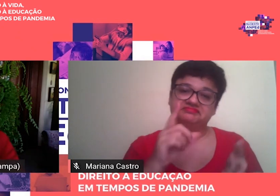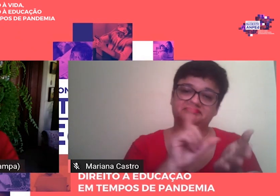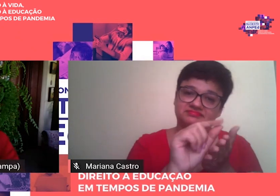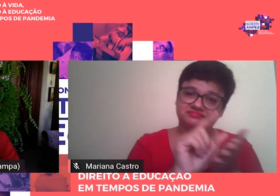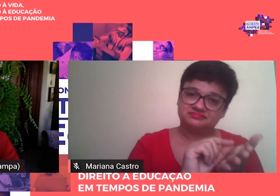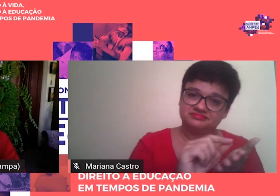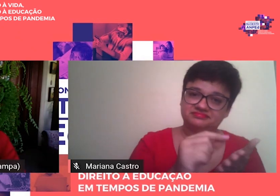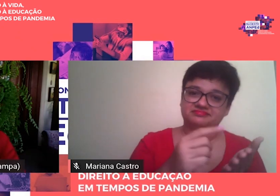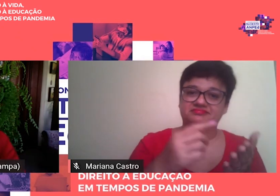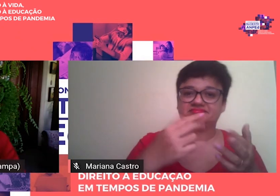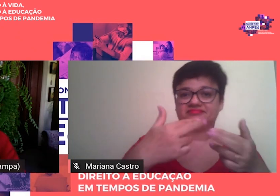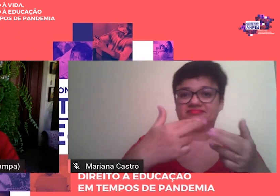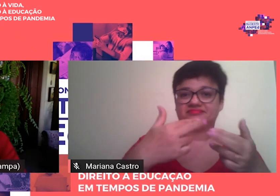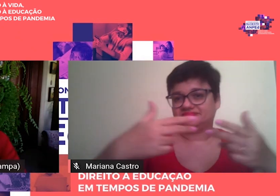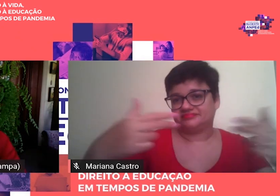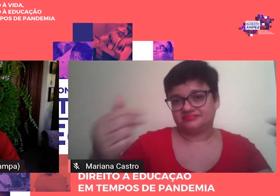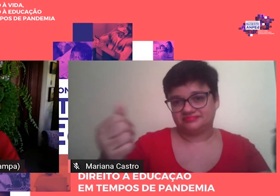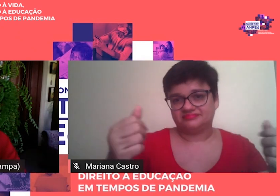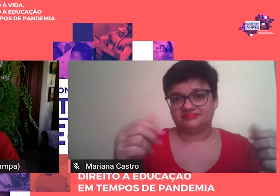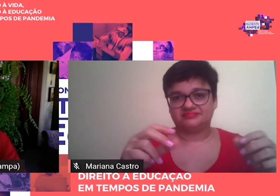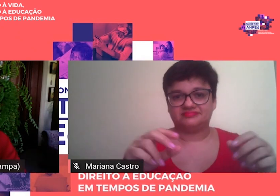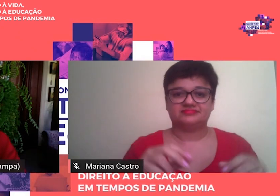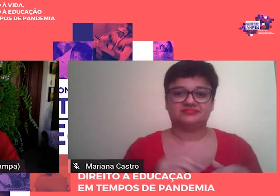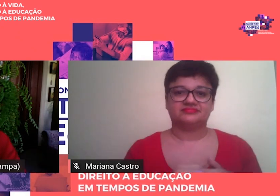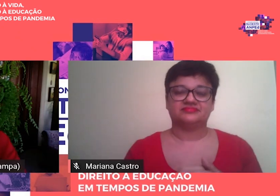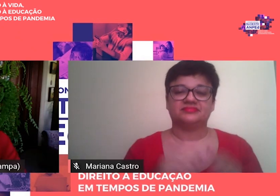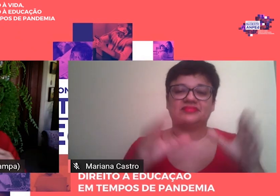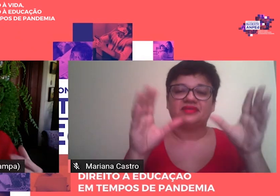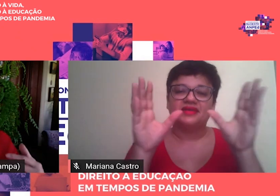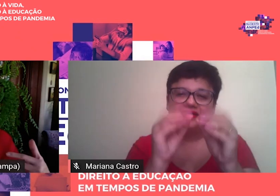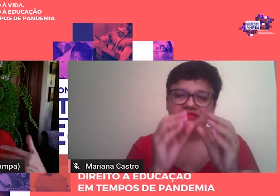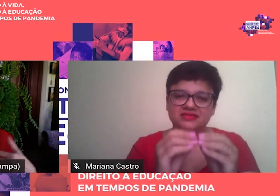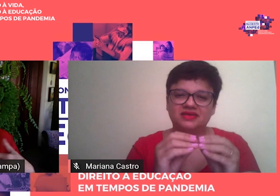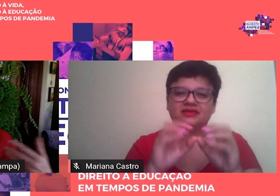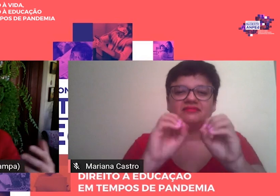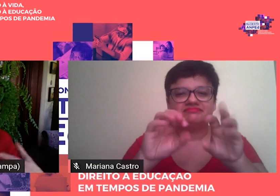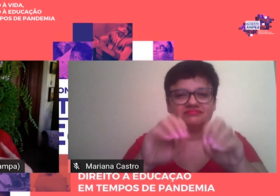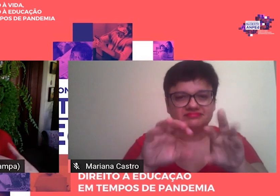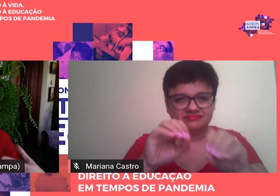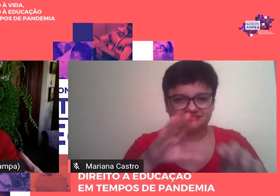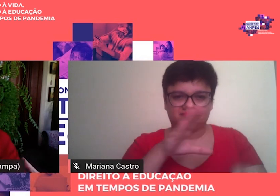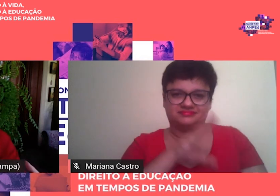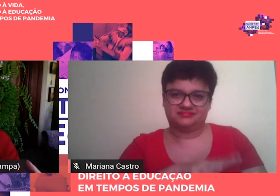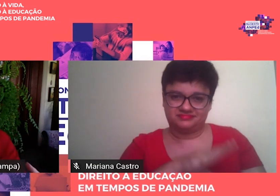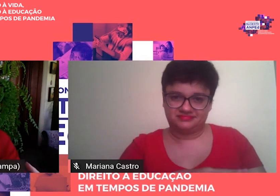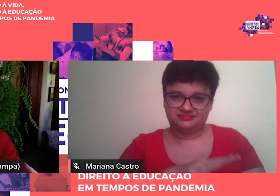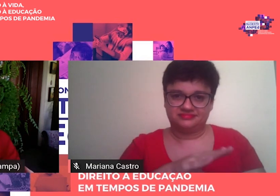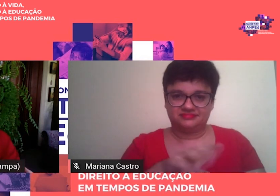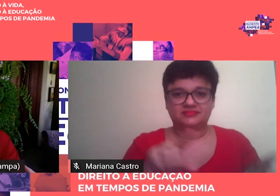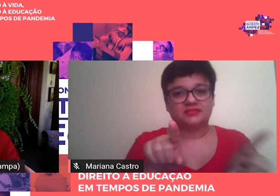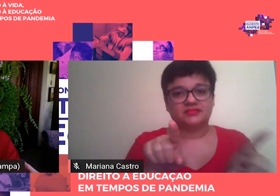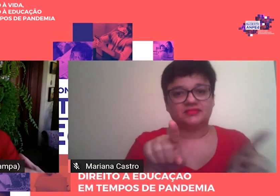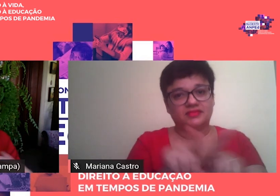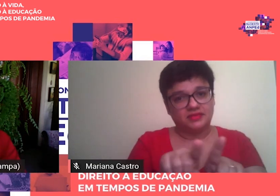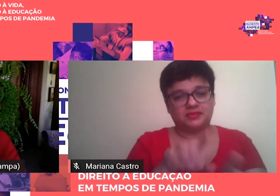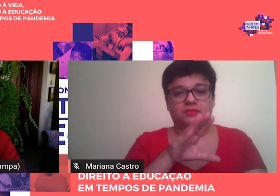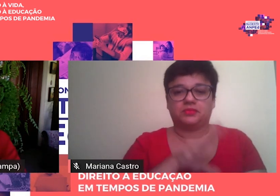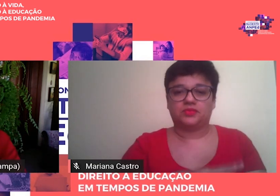educativas, como ela se chama em português, para a língua portuguesa em geral.